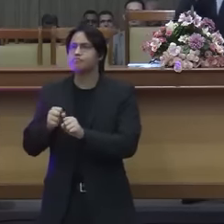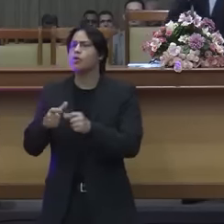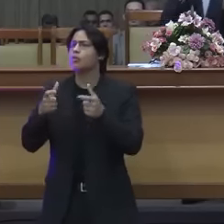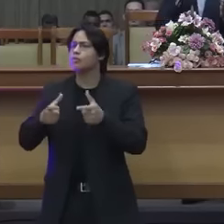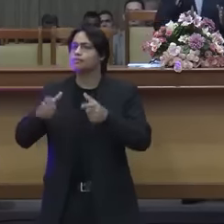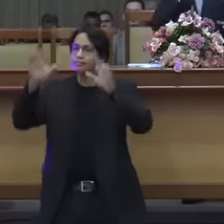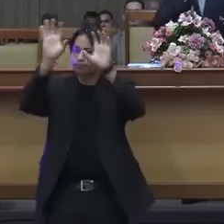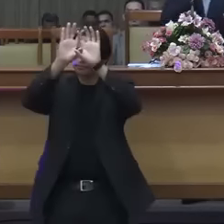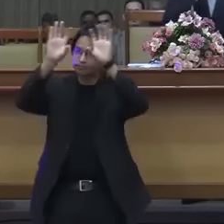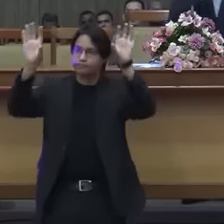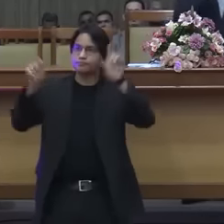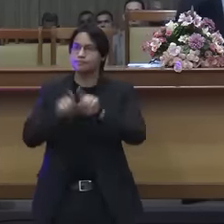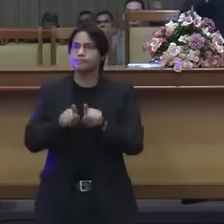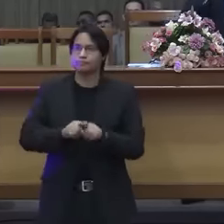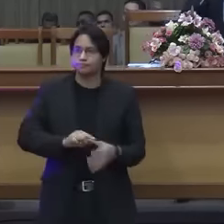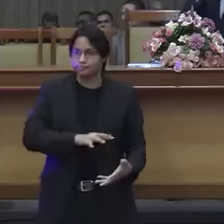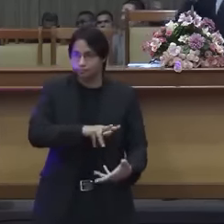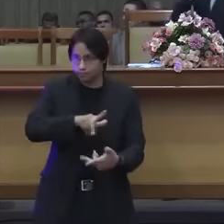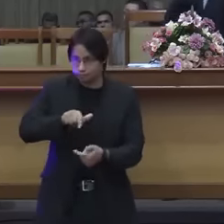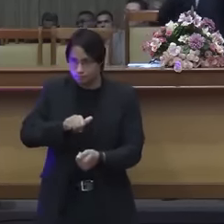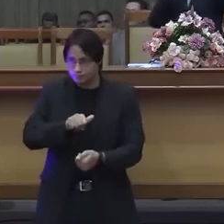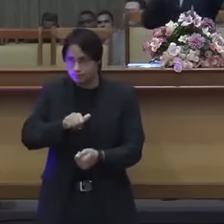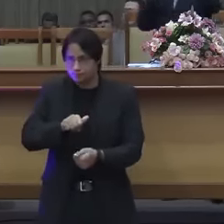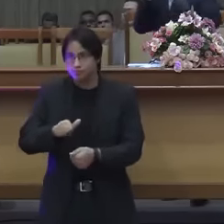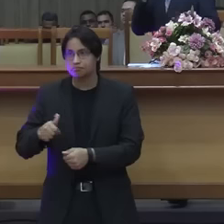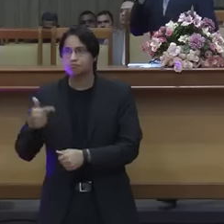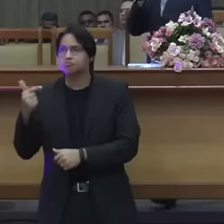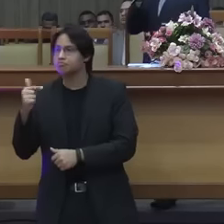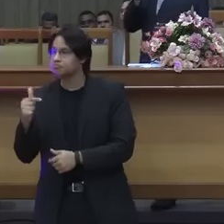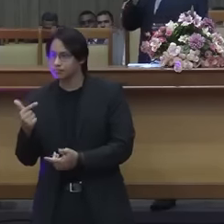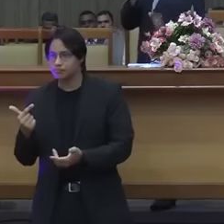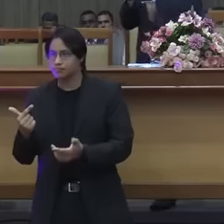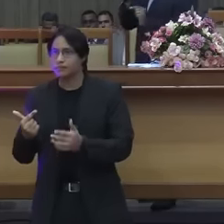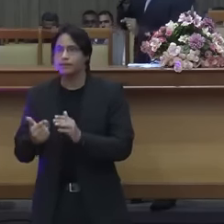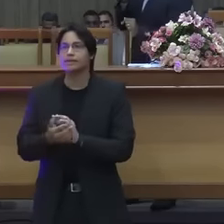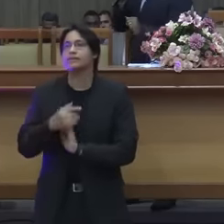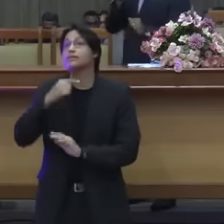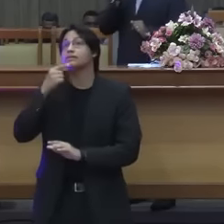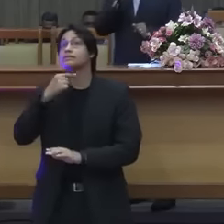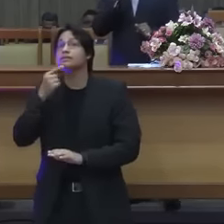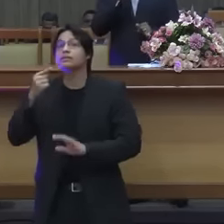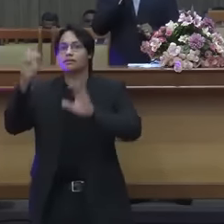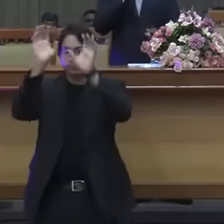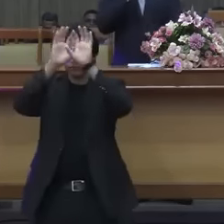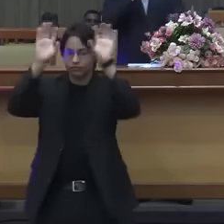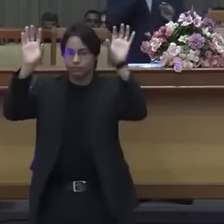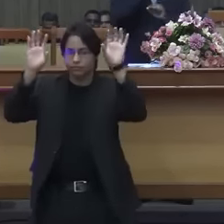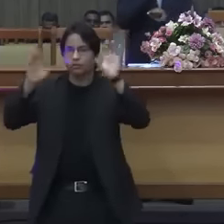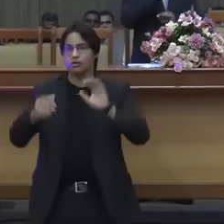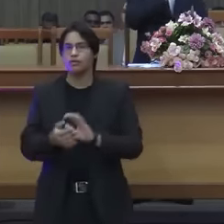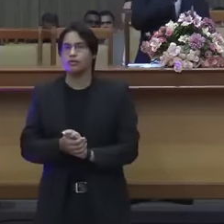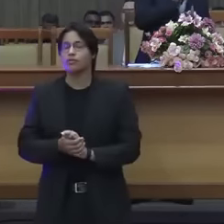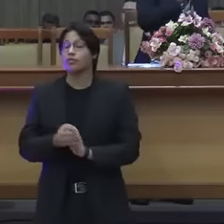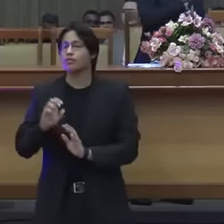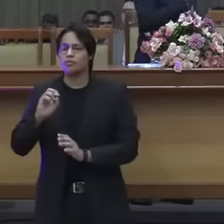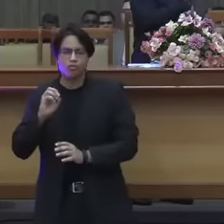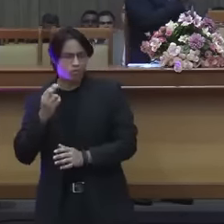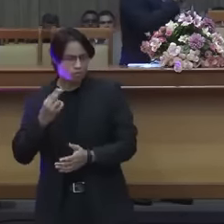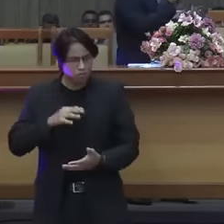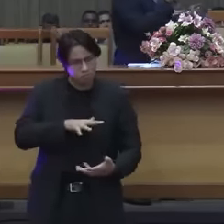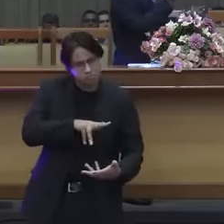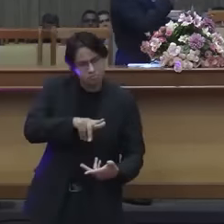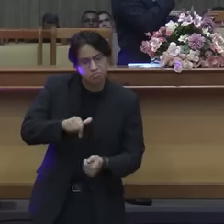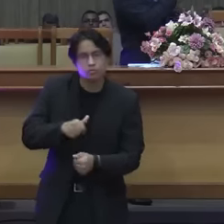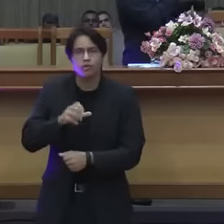céus e na terra, não há em cima nos céus, embaixo na terra, nem no inferno,